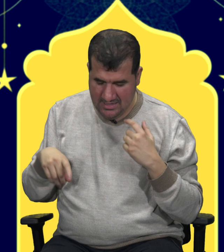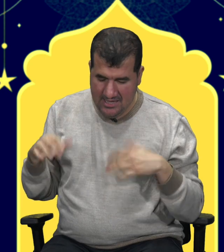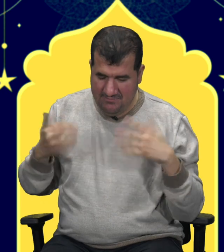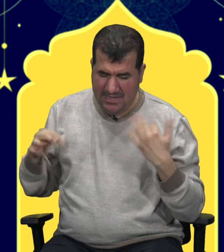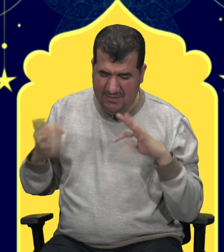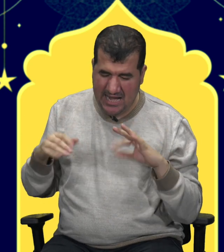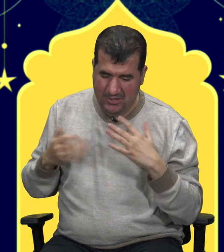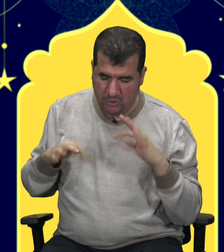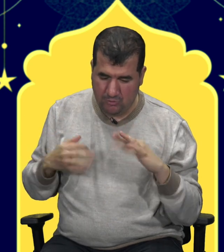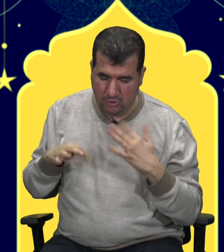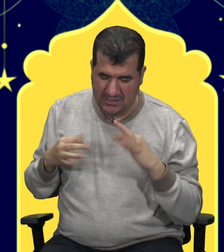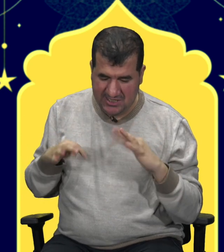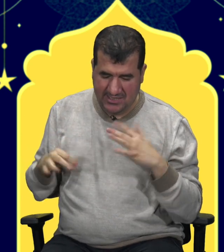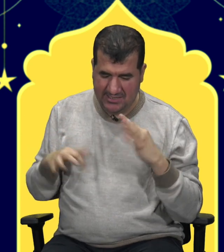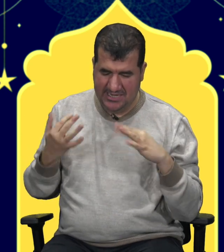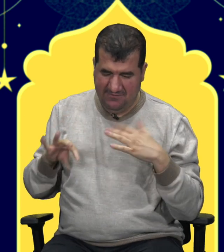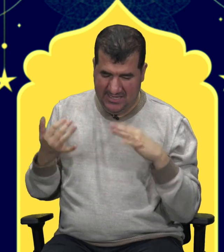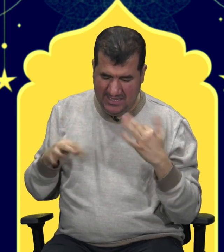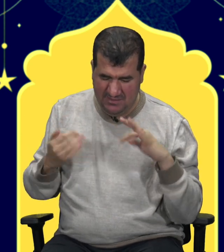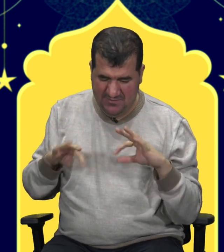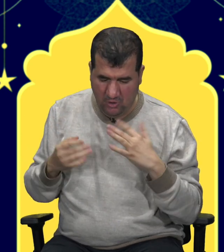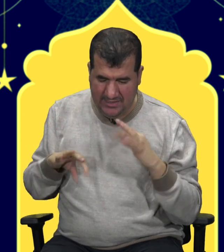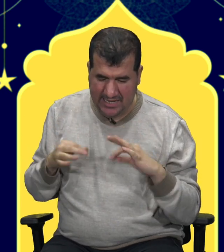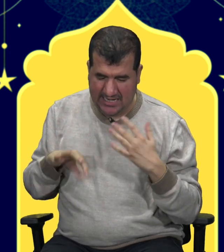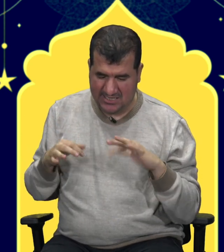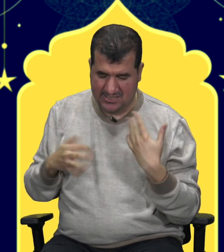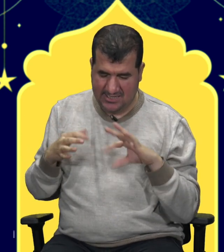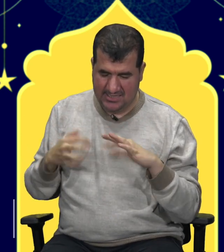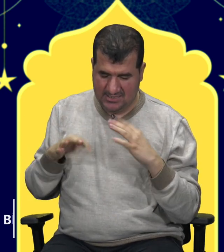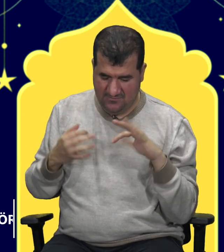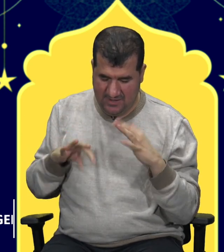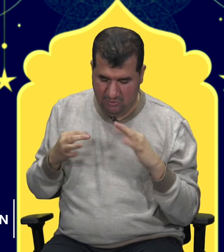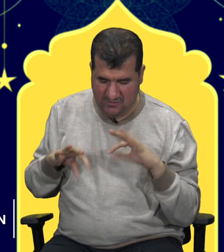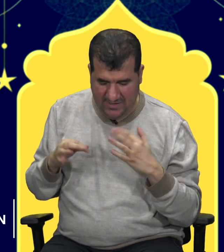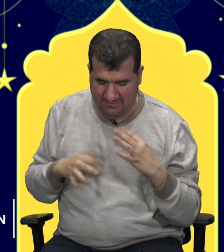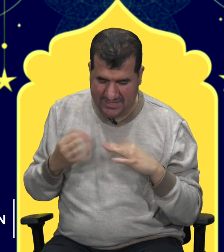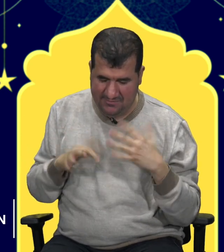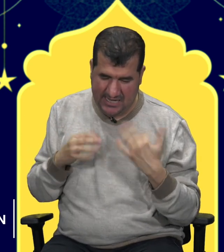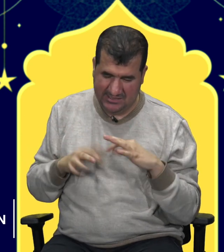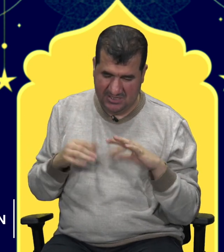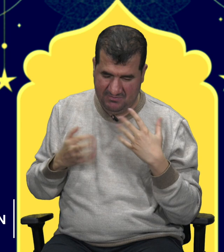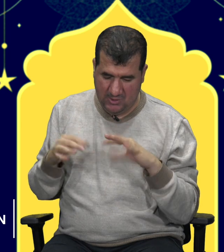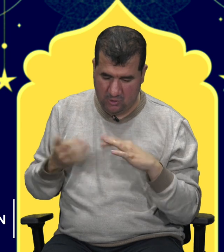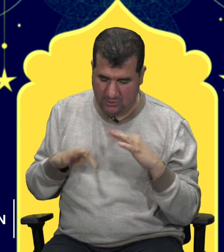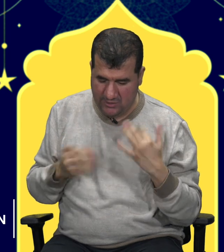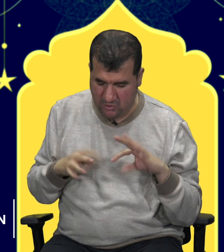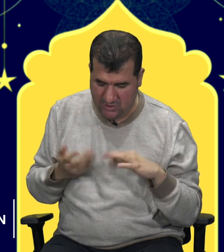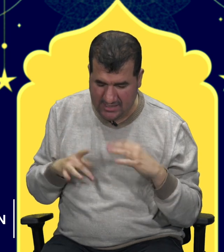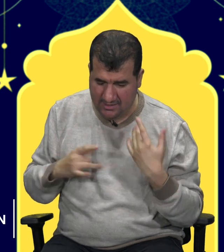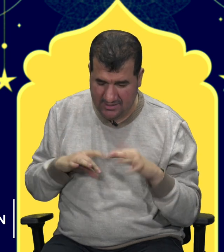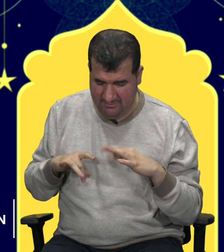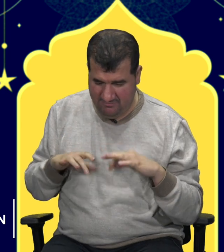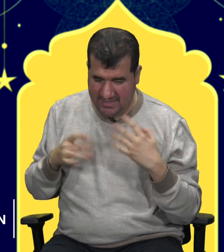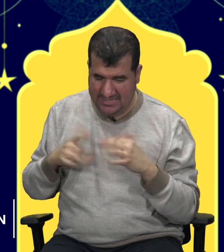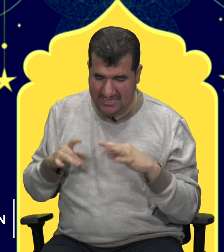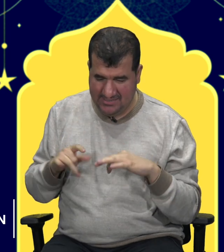Merhaba değerli YouTube kullanıcıları yine ve yeni bir videoyla karşınızdayız ve bu sefer Bayram kardeşim bana sorular soracak. Ben de kendisine